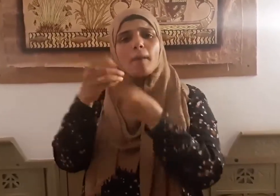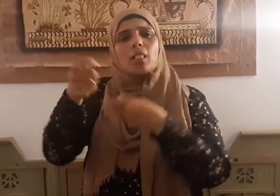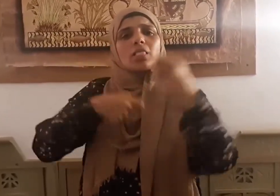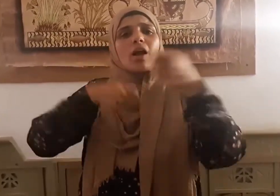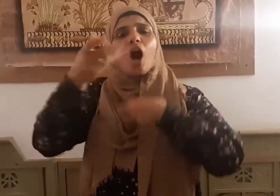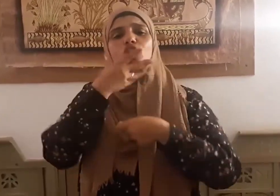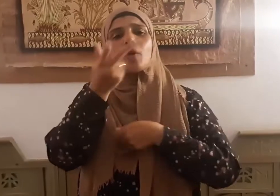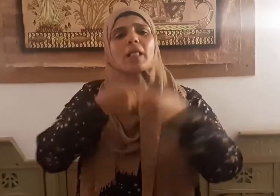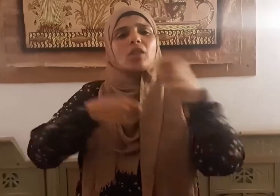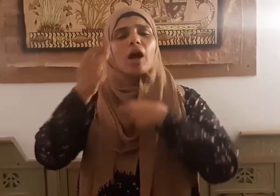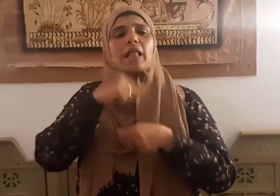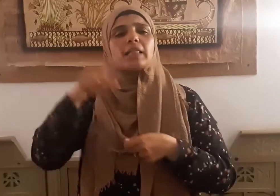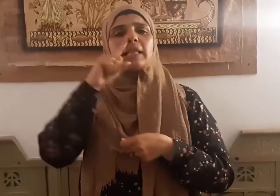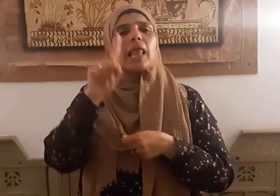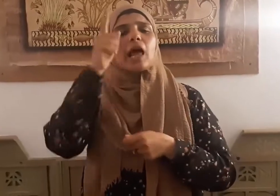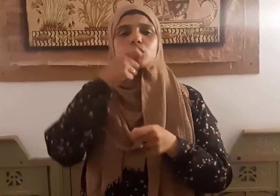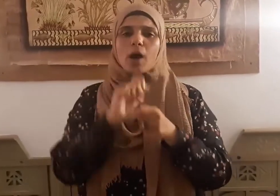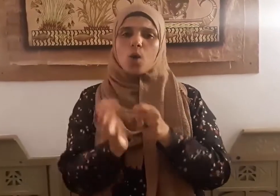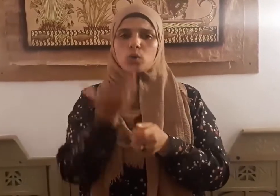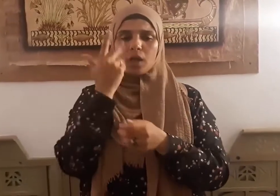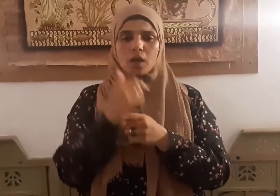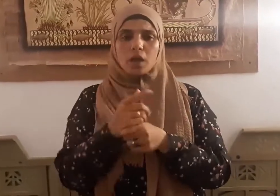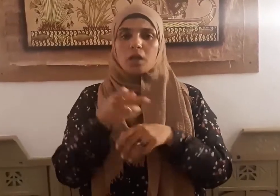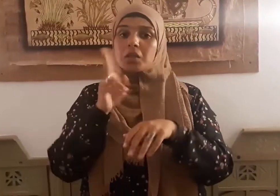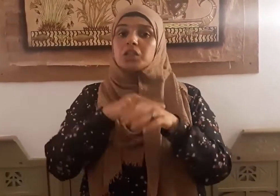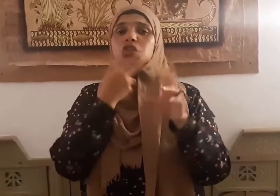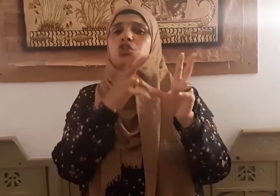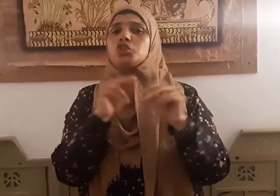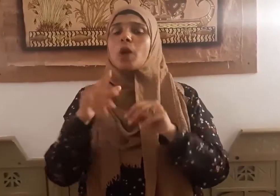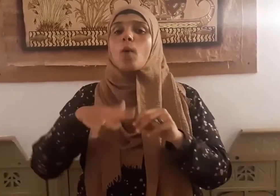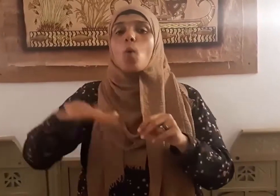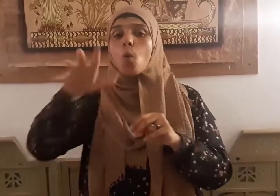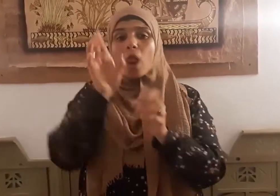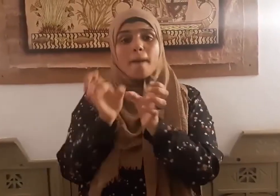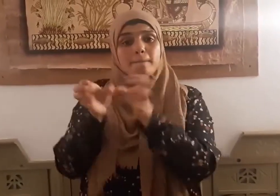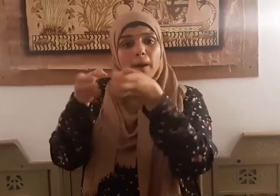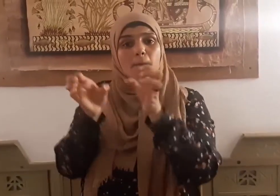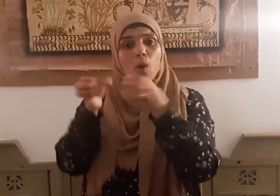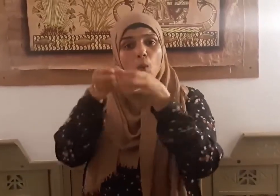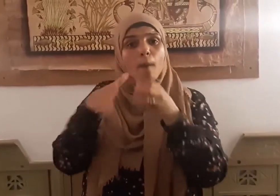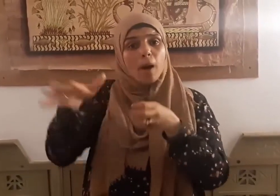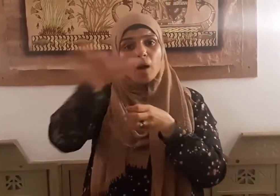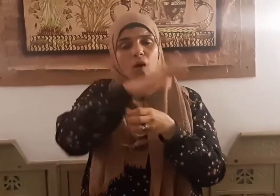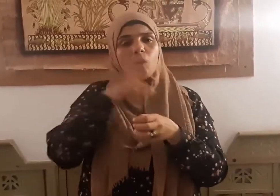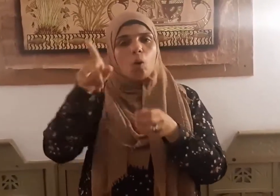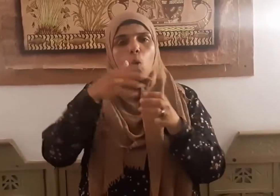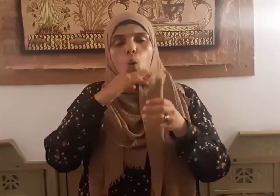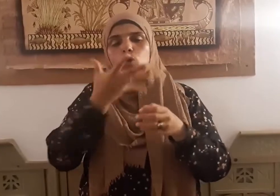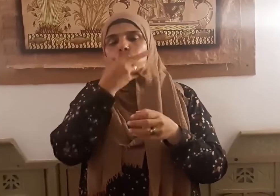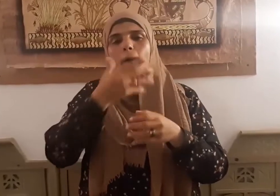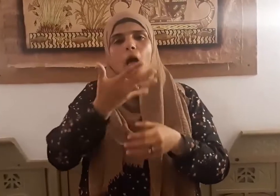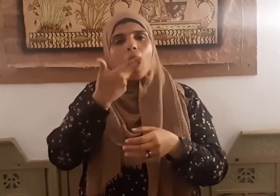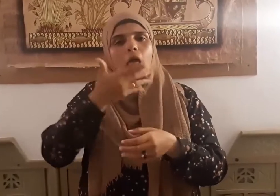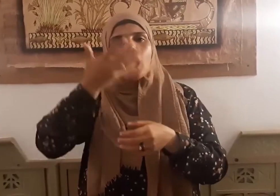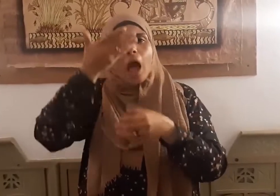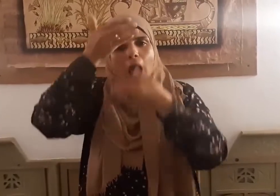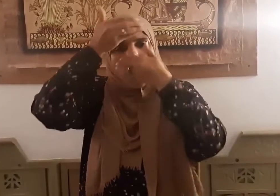عز وجل على الرغم من قونها أكبر حاطن للإرهاب وأعظم